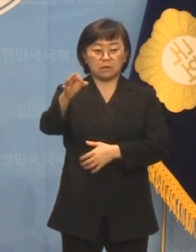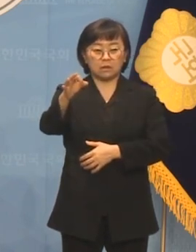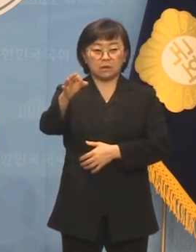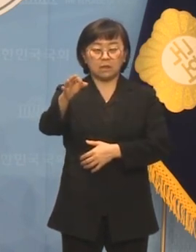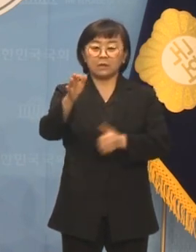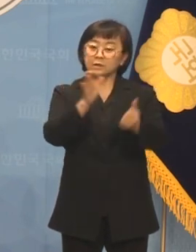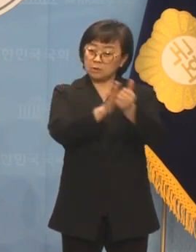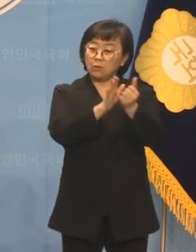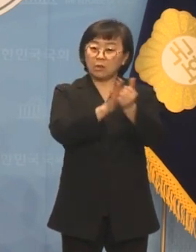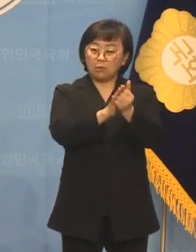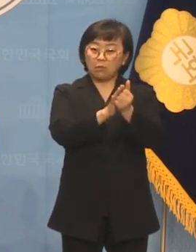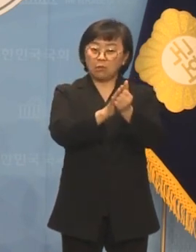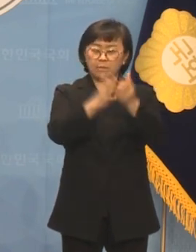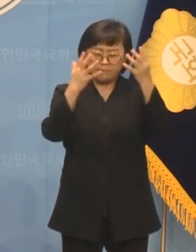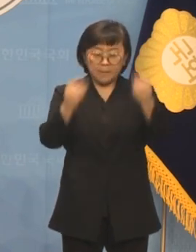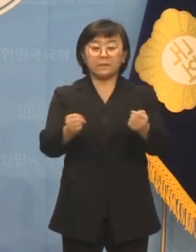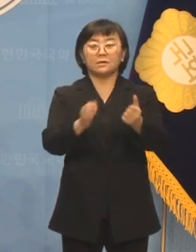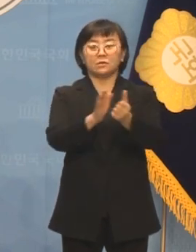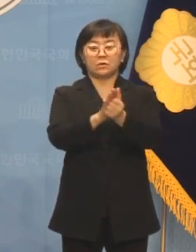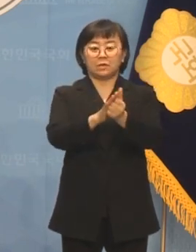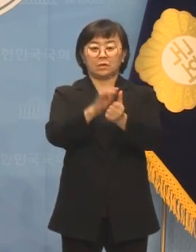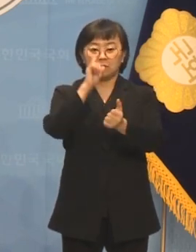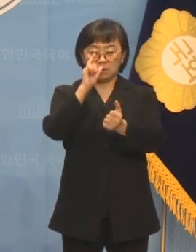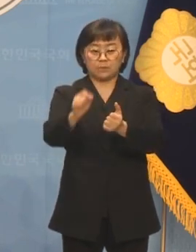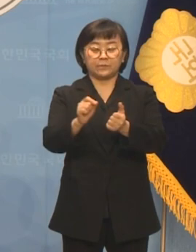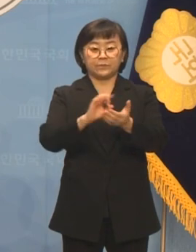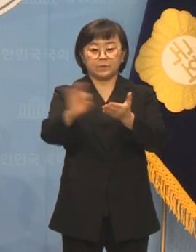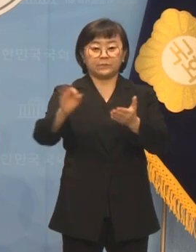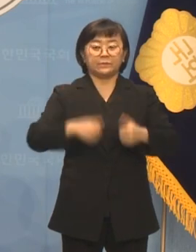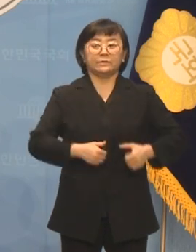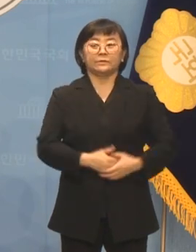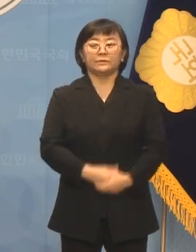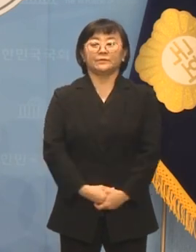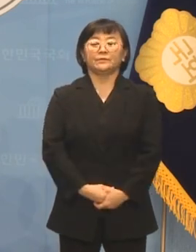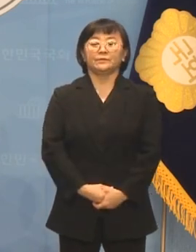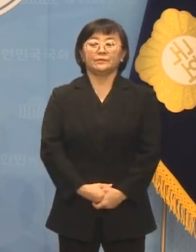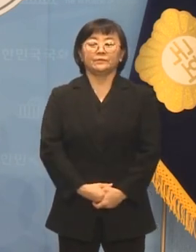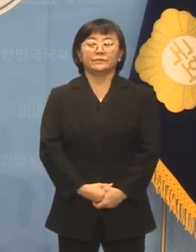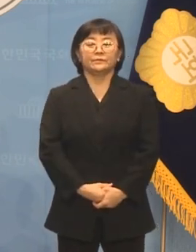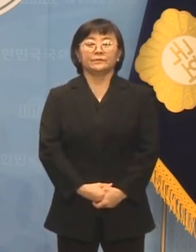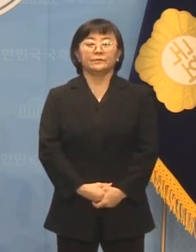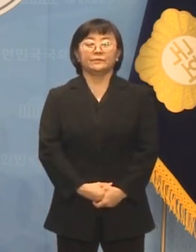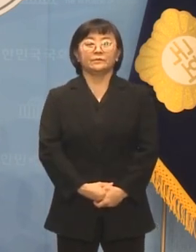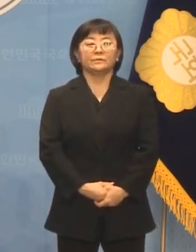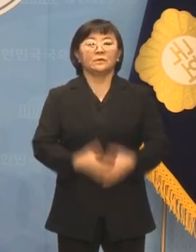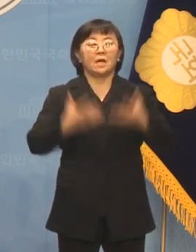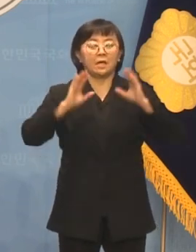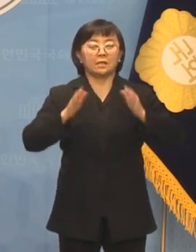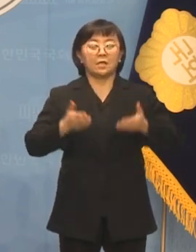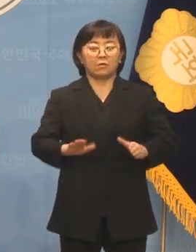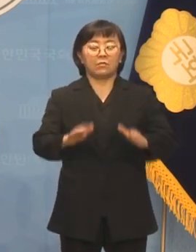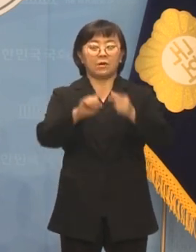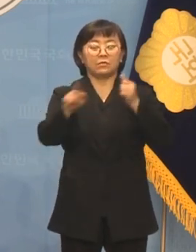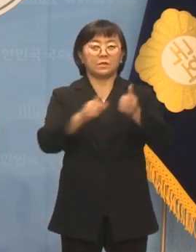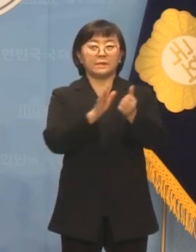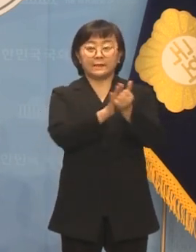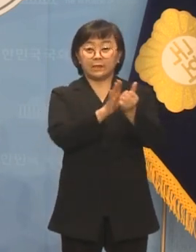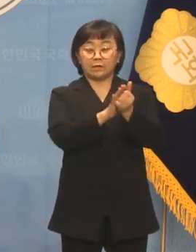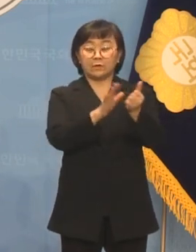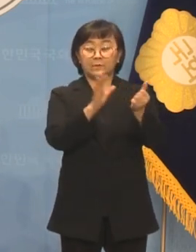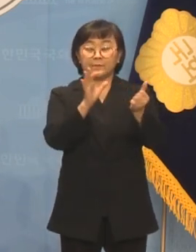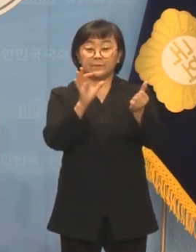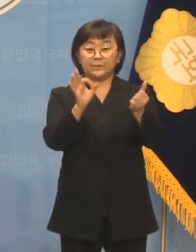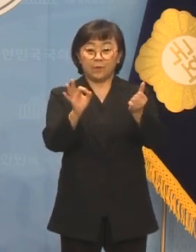과감하고 날카롭게 집행해야 합니다. 출산 장려금 1억 현금 지급은